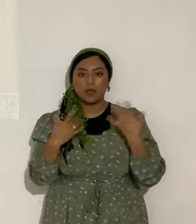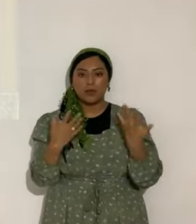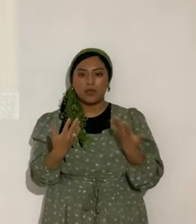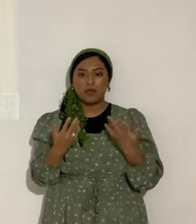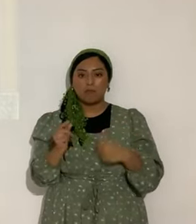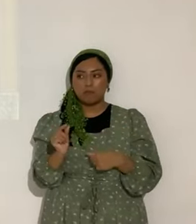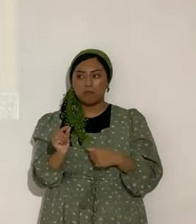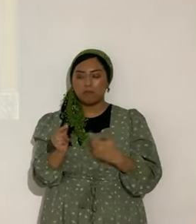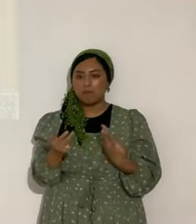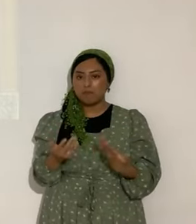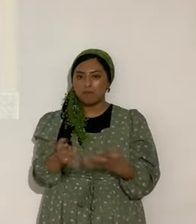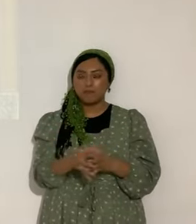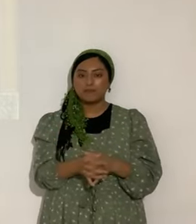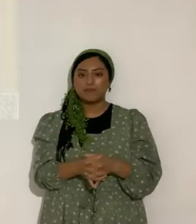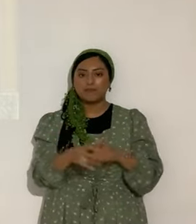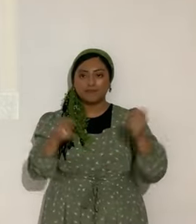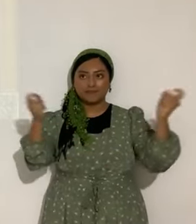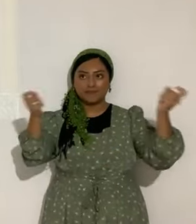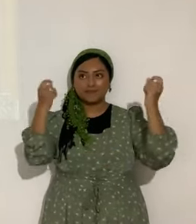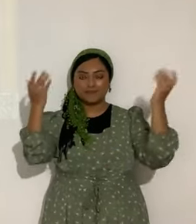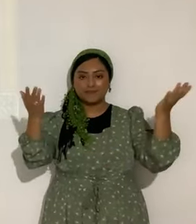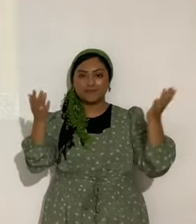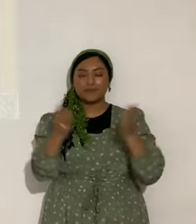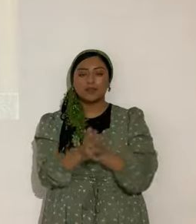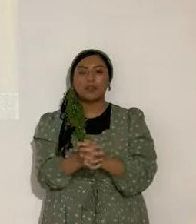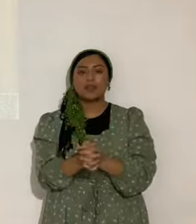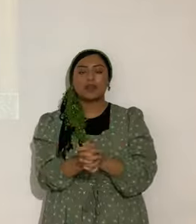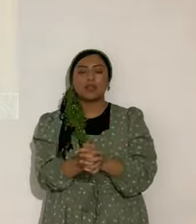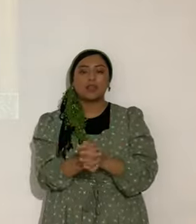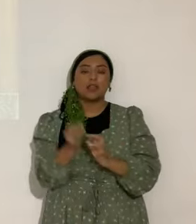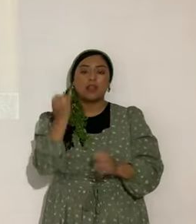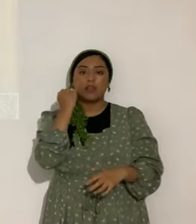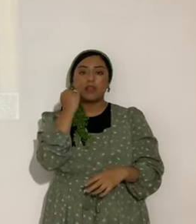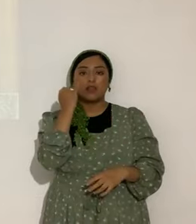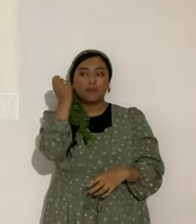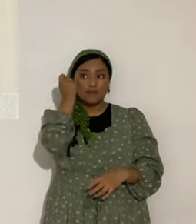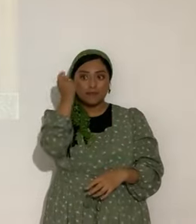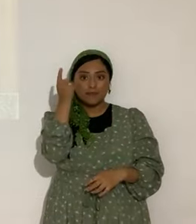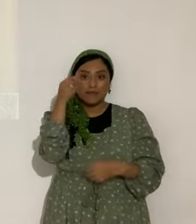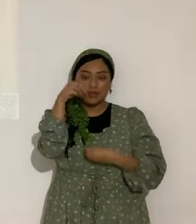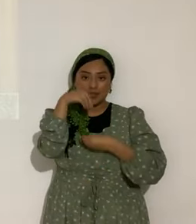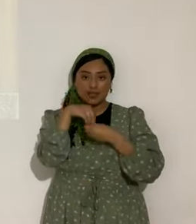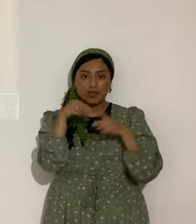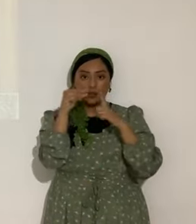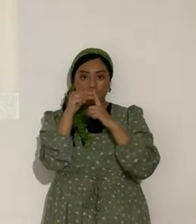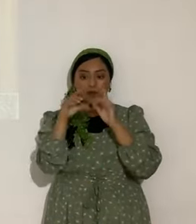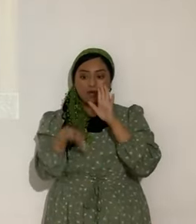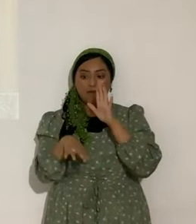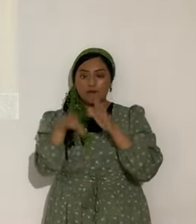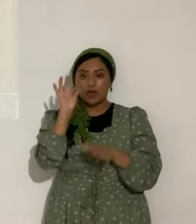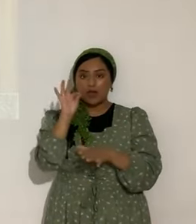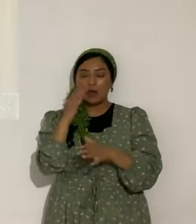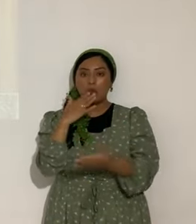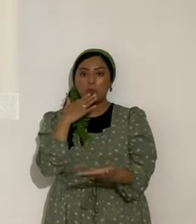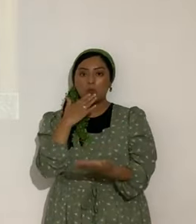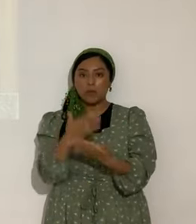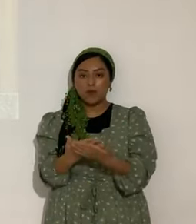segunditos. Aleluya. El entendido en la palabra hallará el bien. Y el que